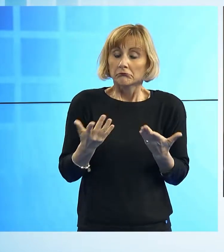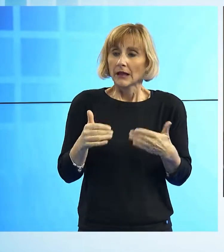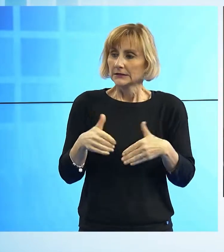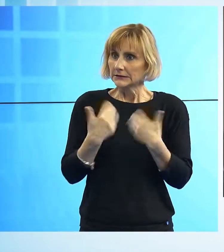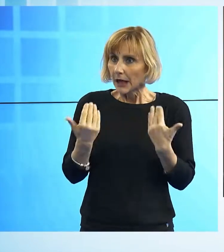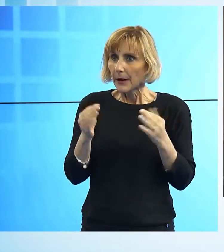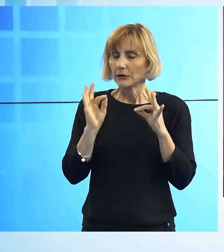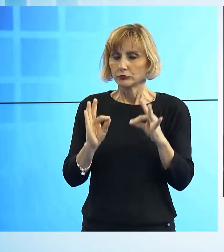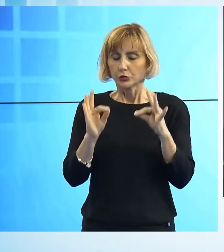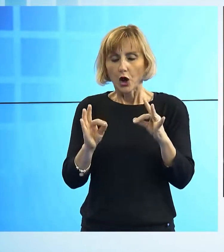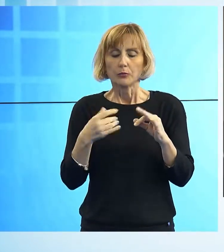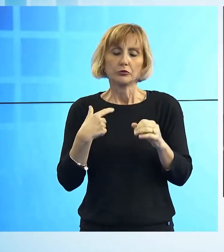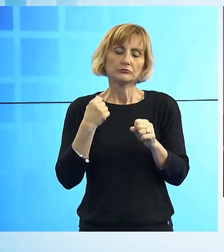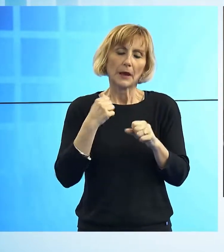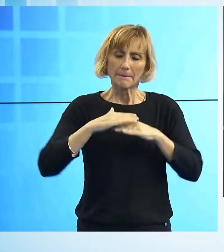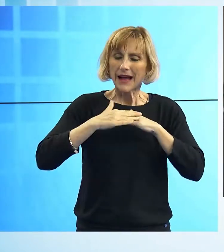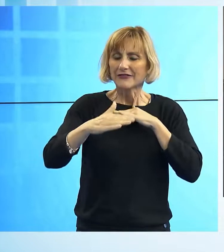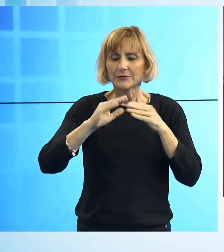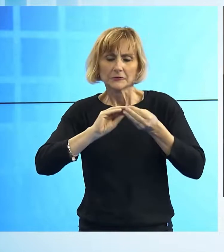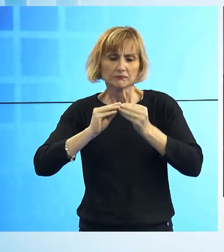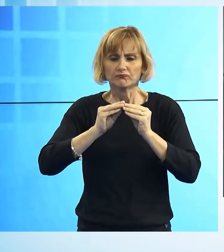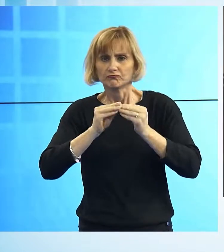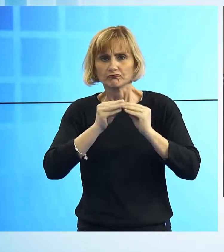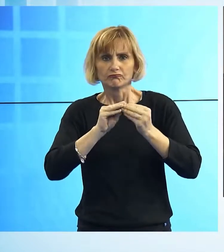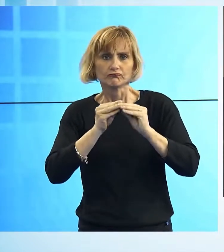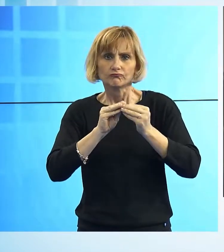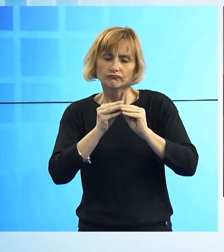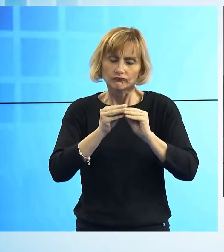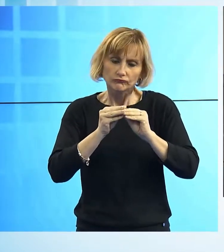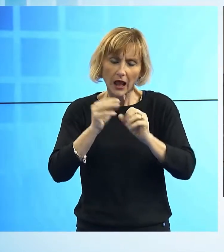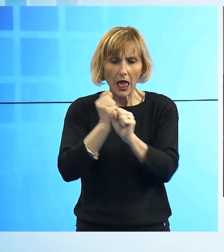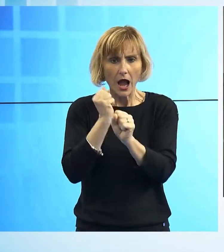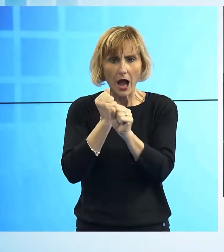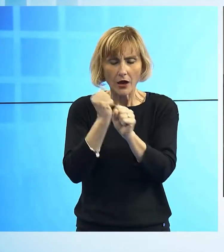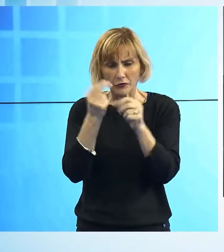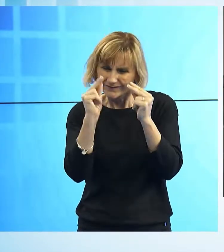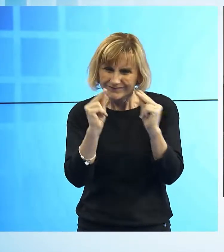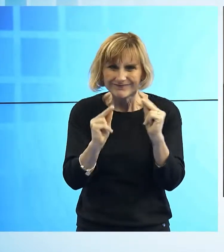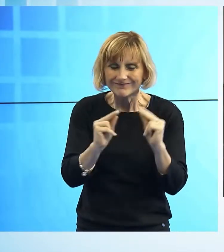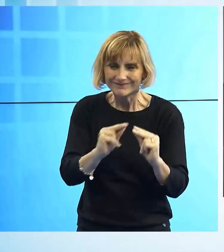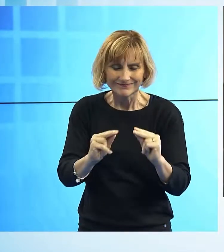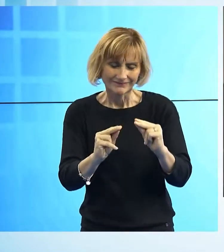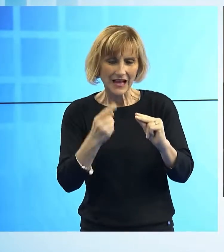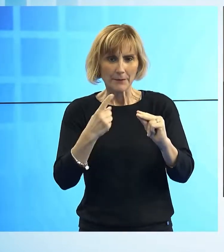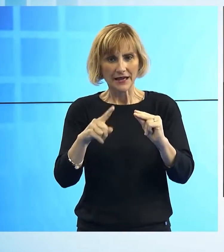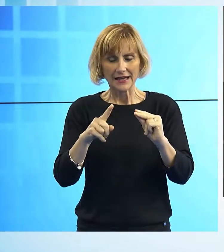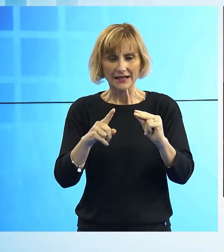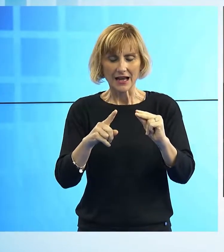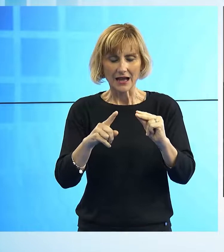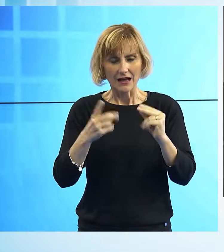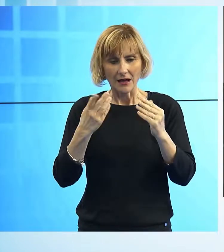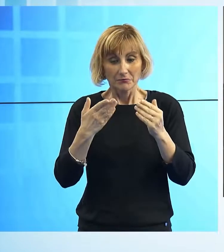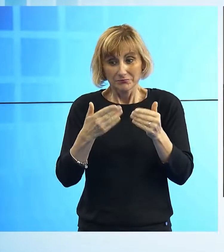in una zona completamente per la quale stavamo facendo delle rifiniture per l'apertura appunto della rocca.